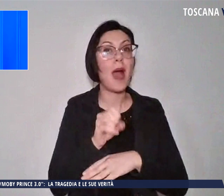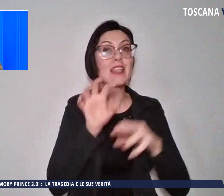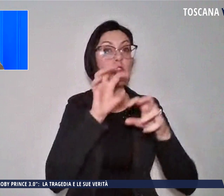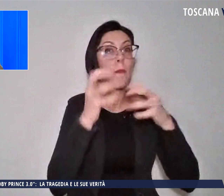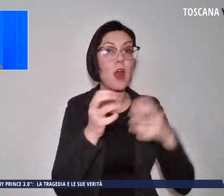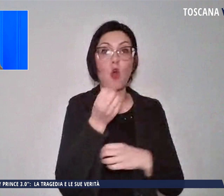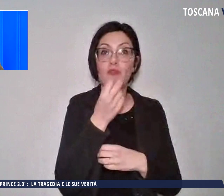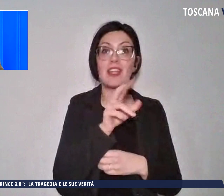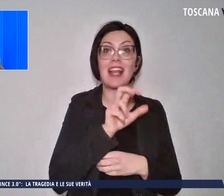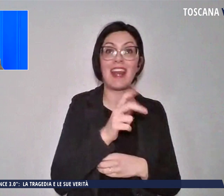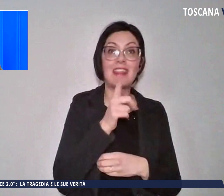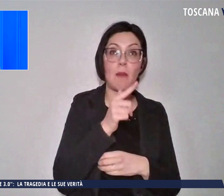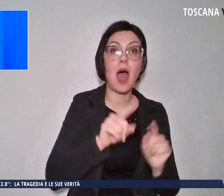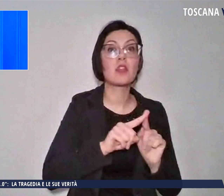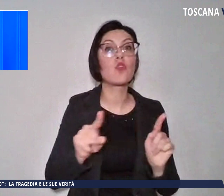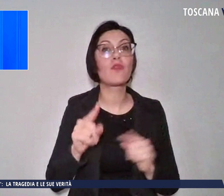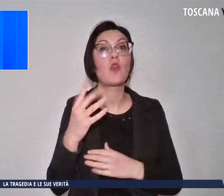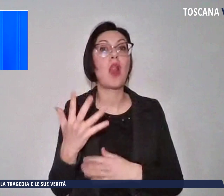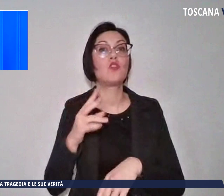marzo fino al 5 settembre.